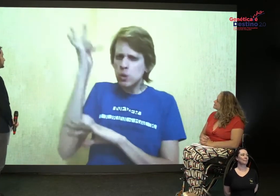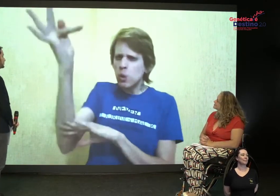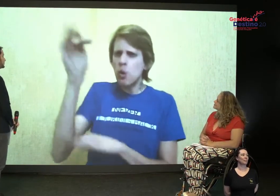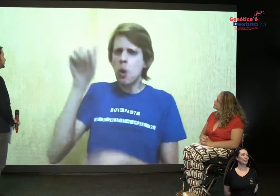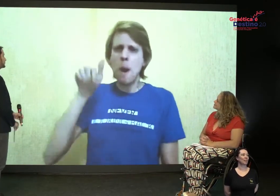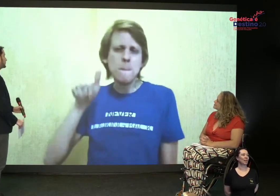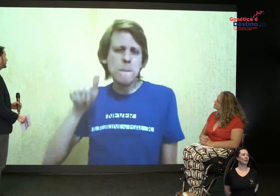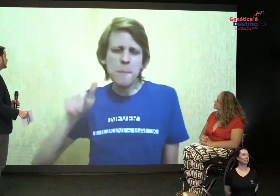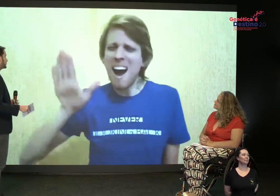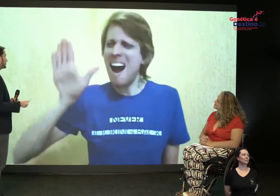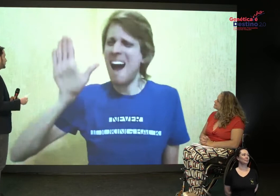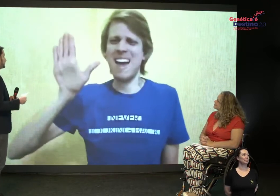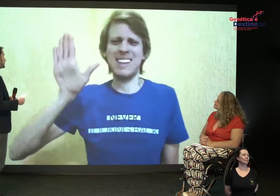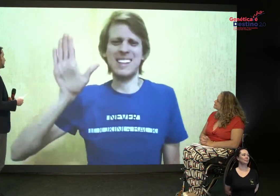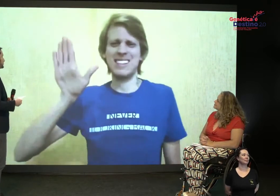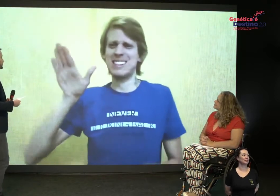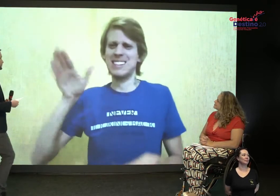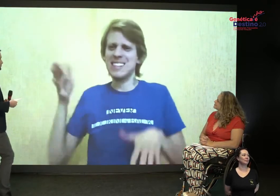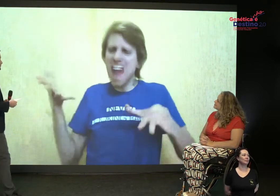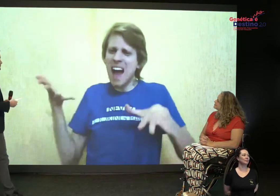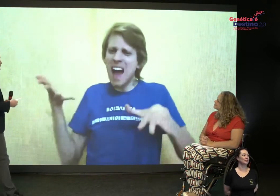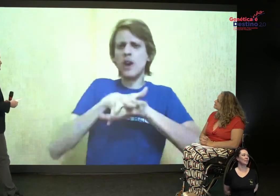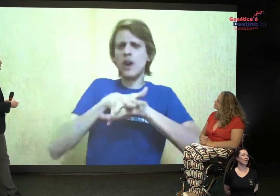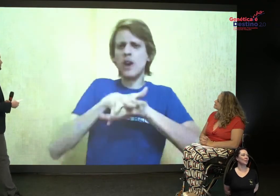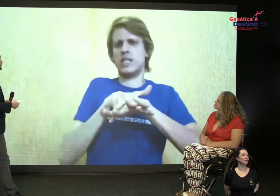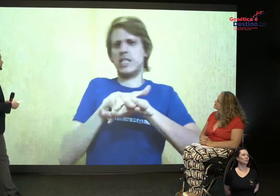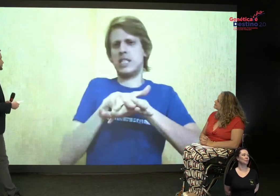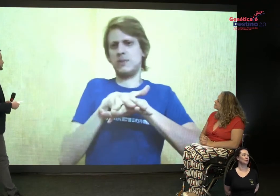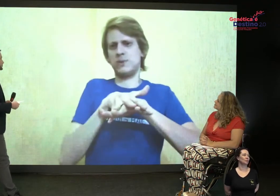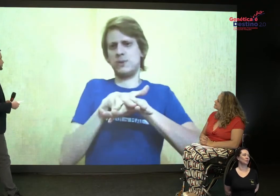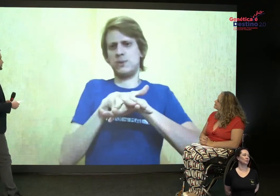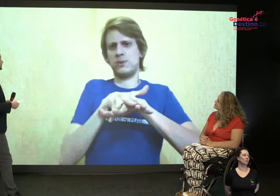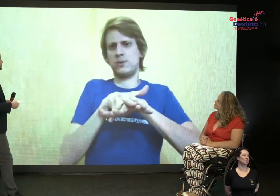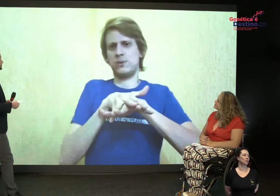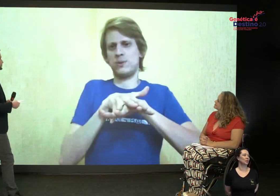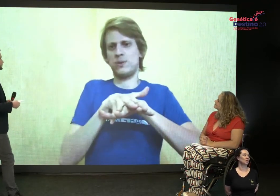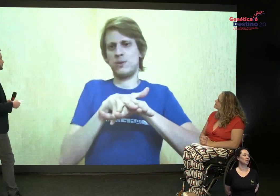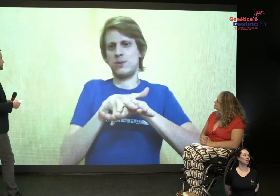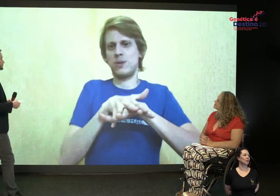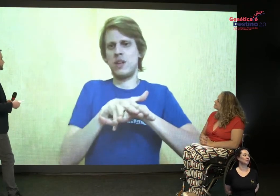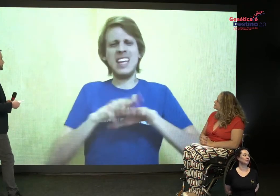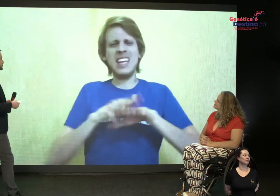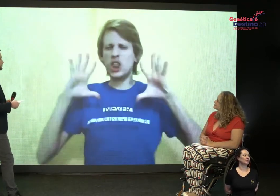futuro, um futuro mais, tenha muito mais inclusão.